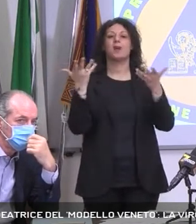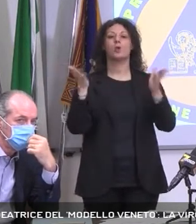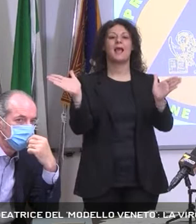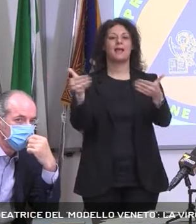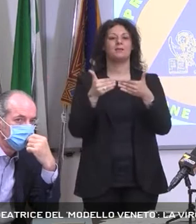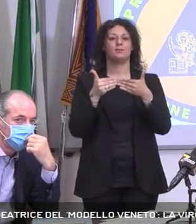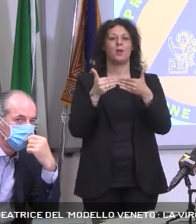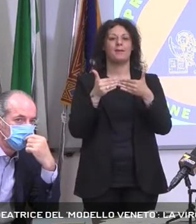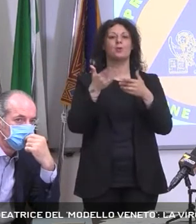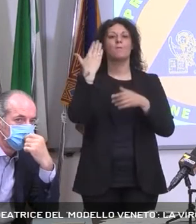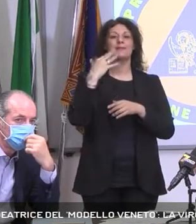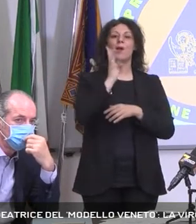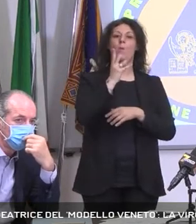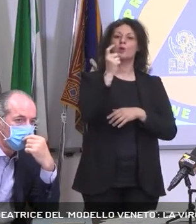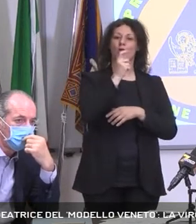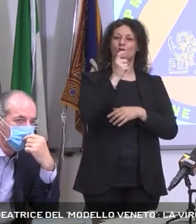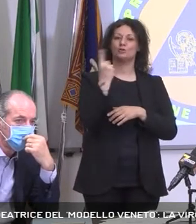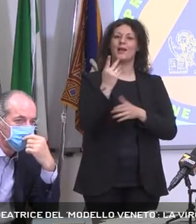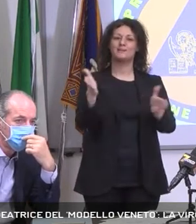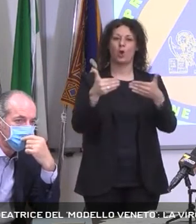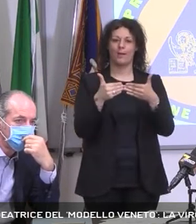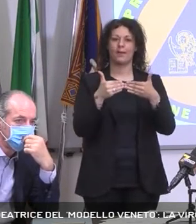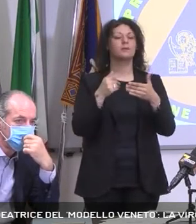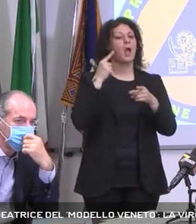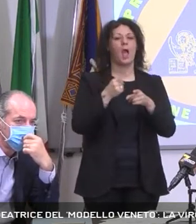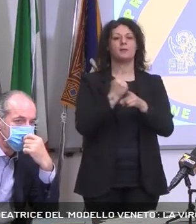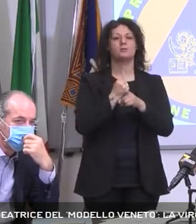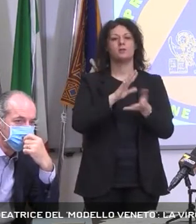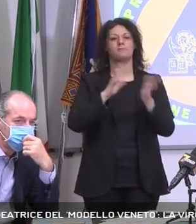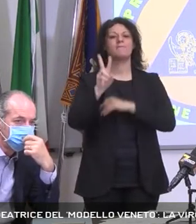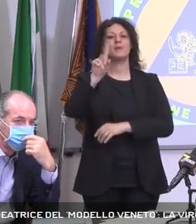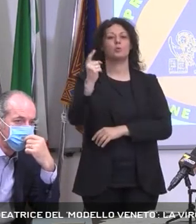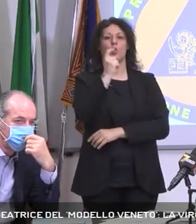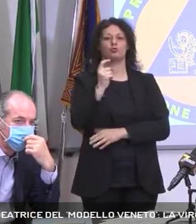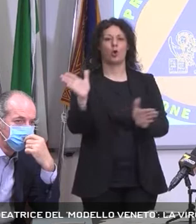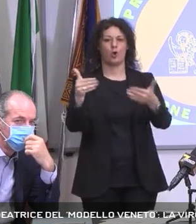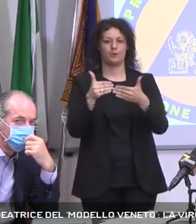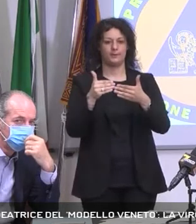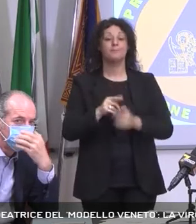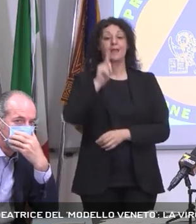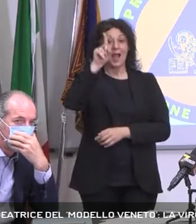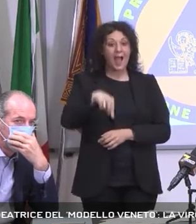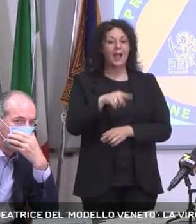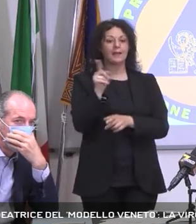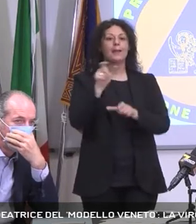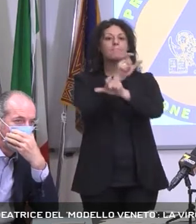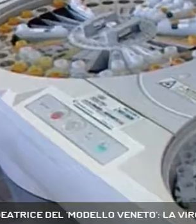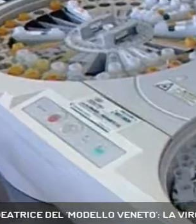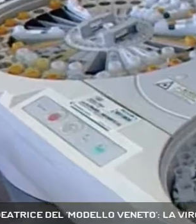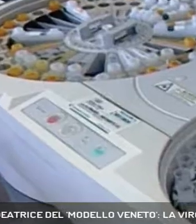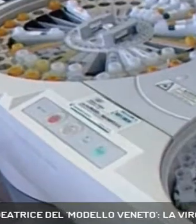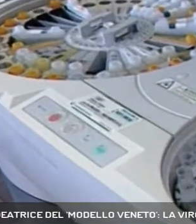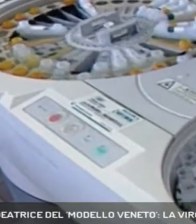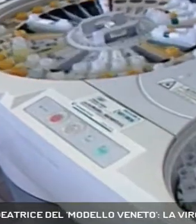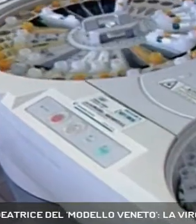Abbiamo detto che tutti, anche i soggetti asintomatici, contatti occasionali, di valutare, di fare il tampone.